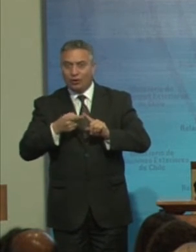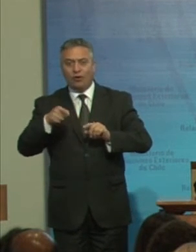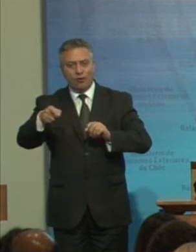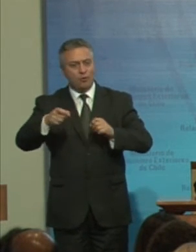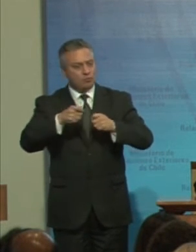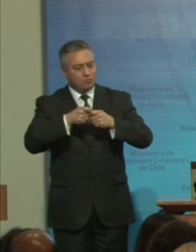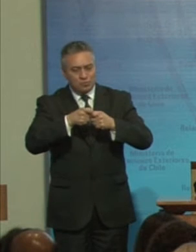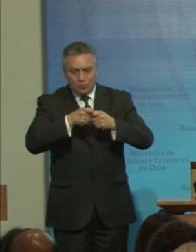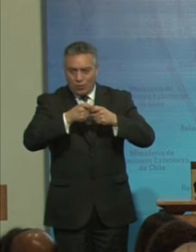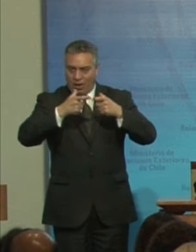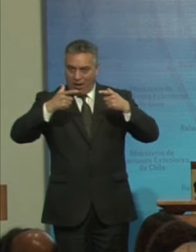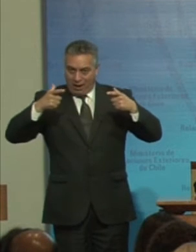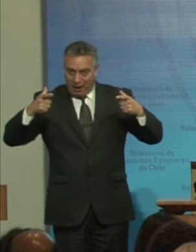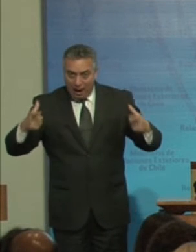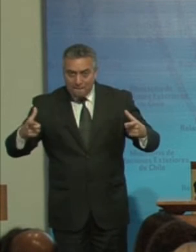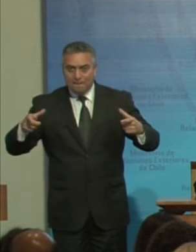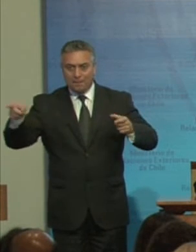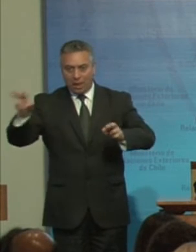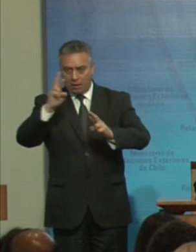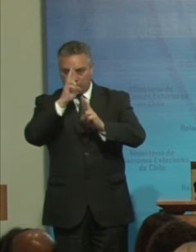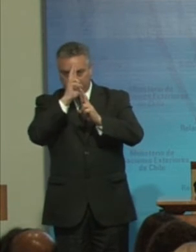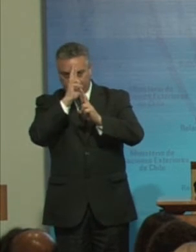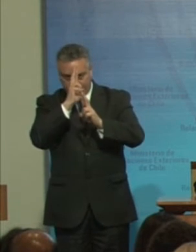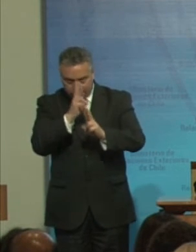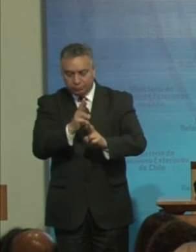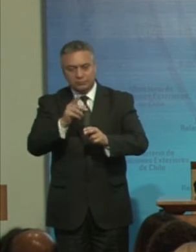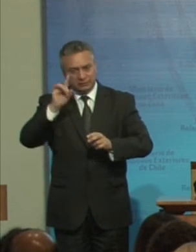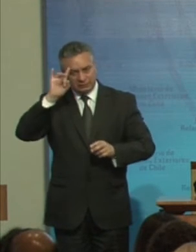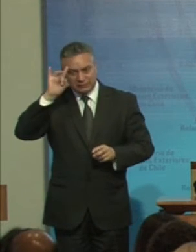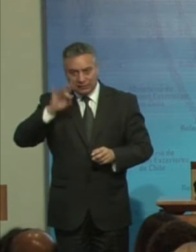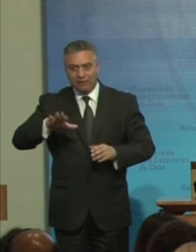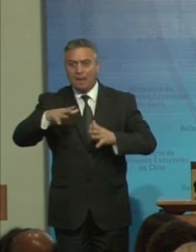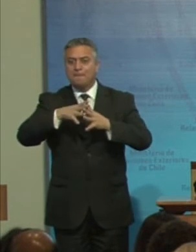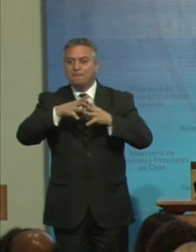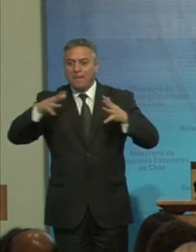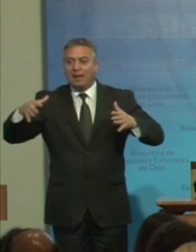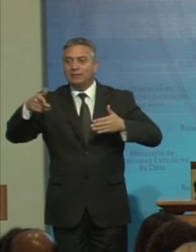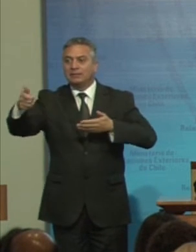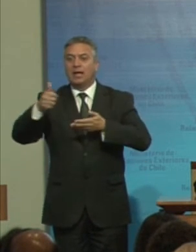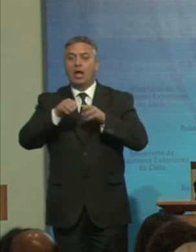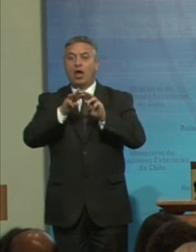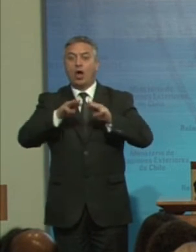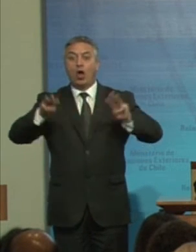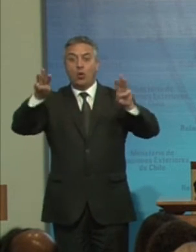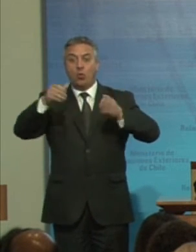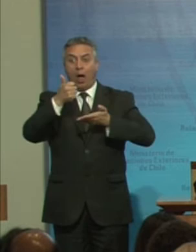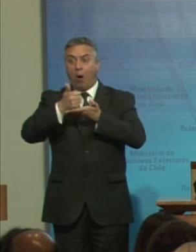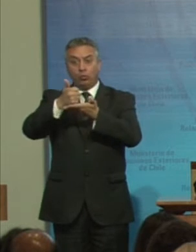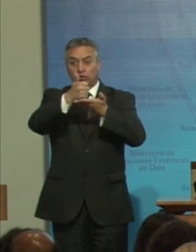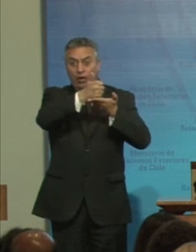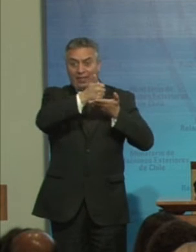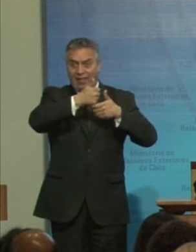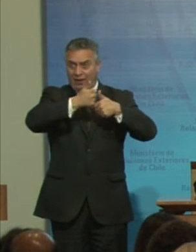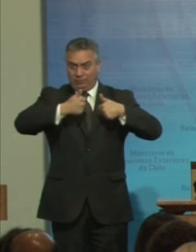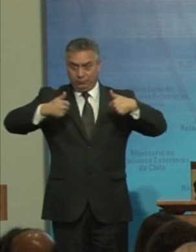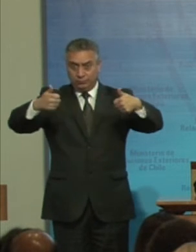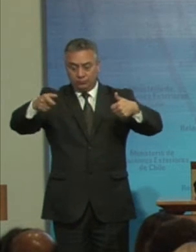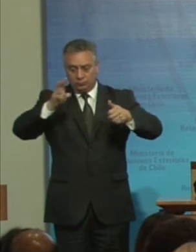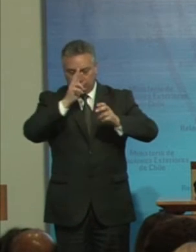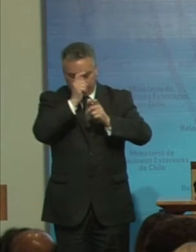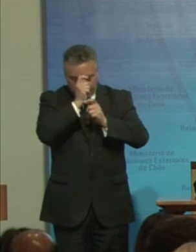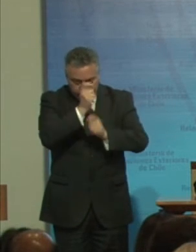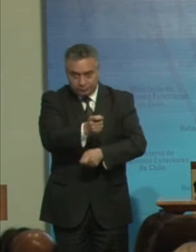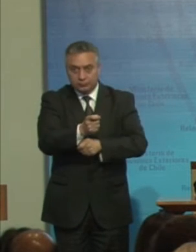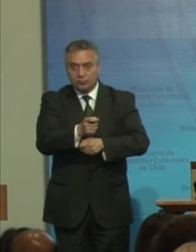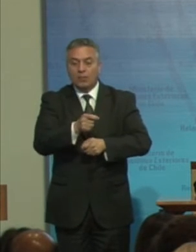Ampliamente Reconocido Por las más Altas autoridades De la ONU En su momento Que dio origen También